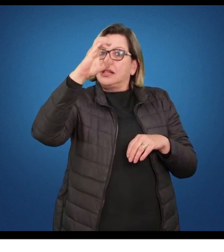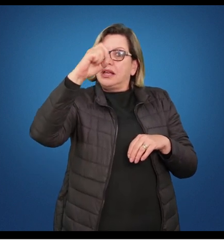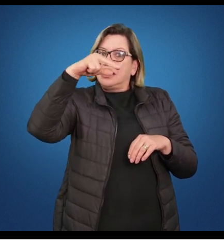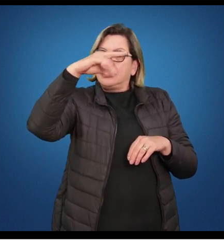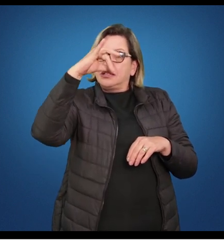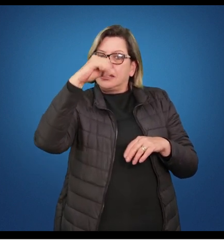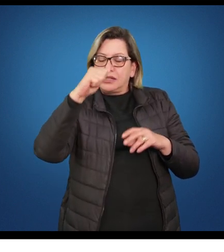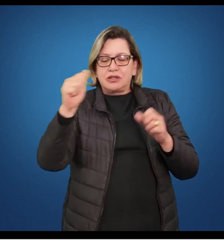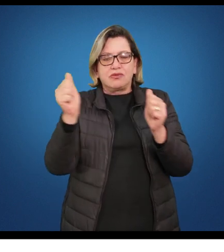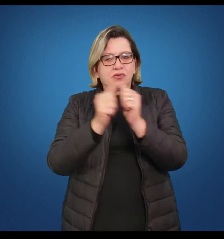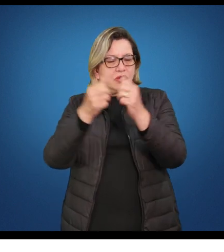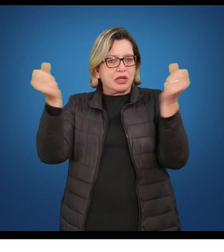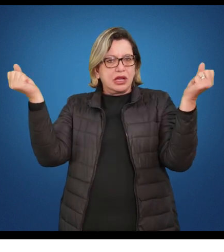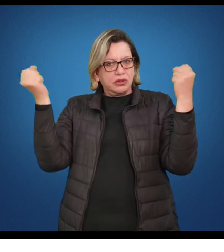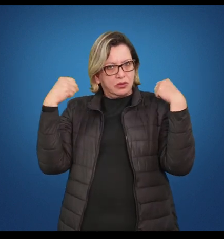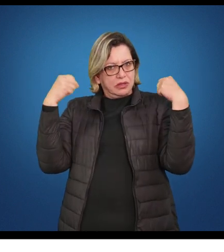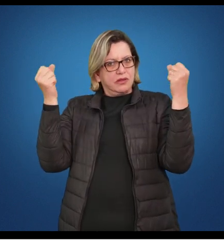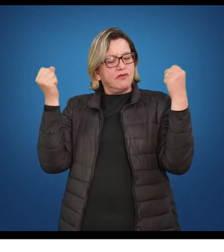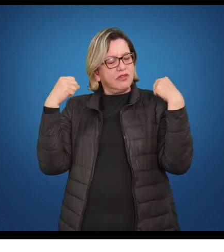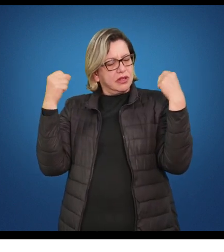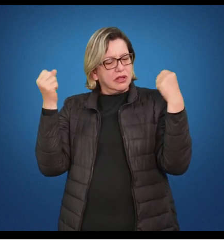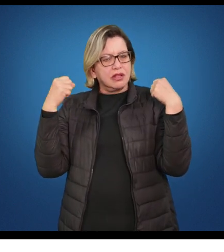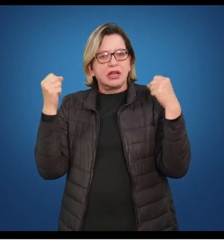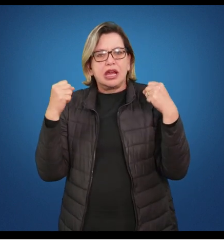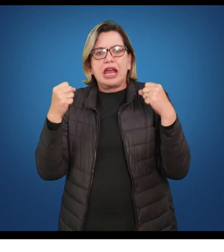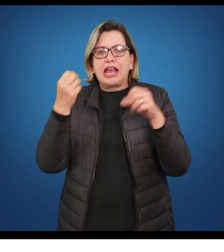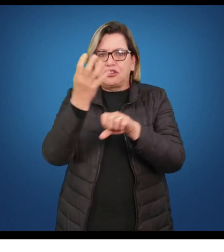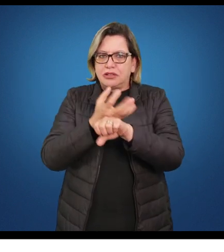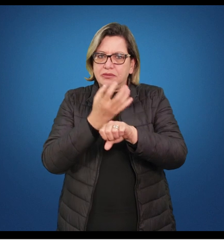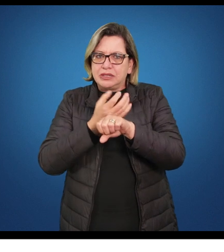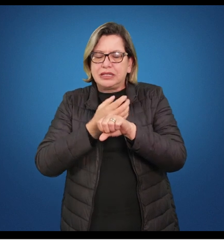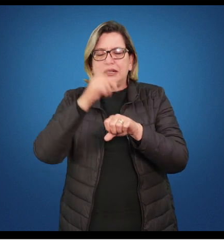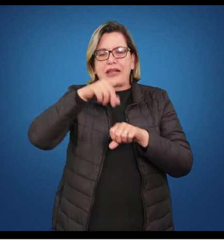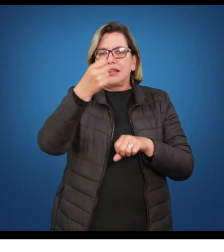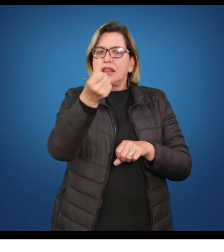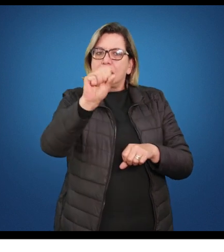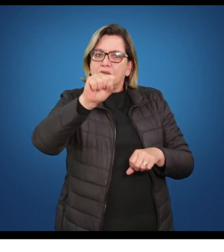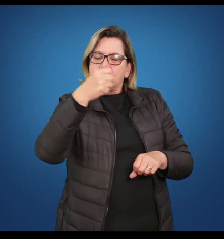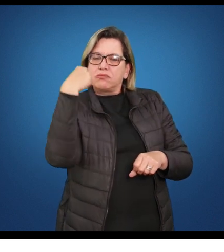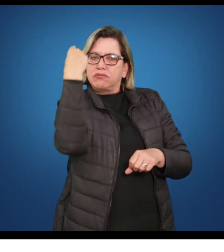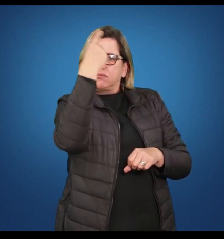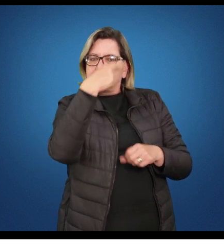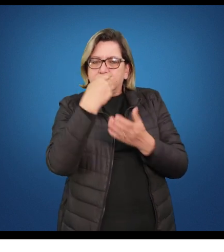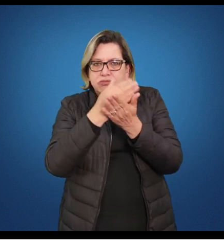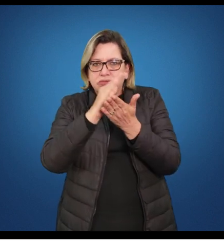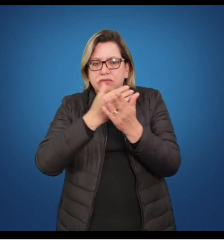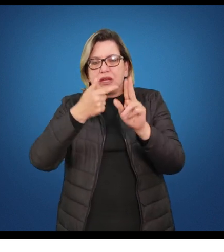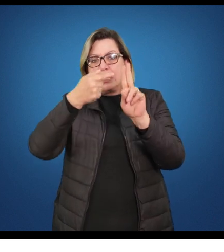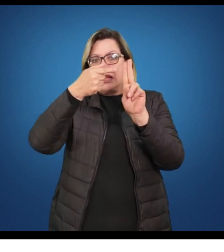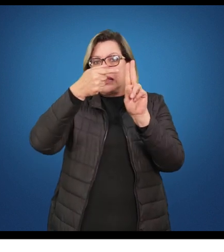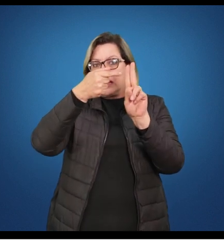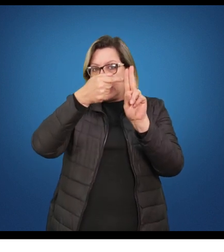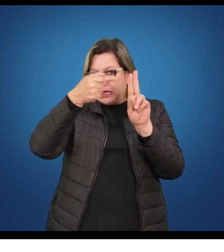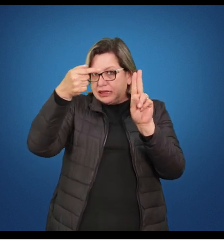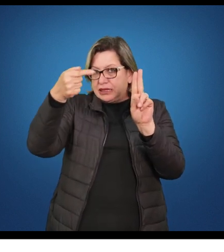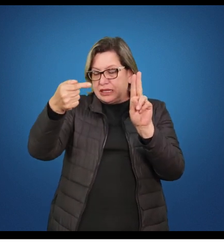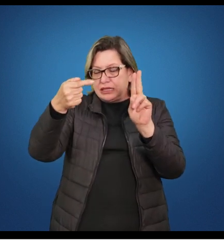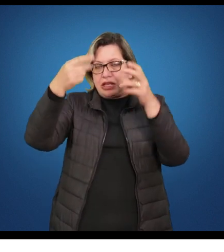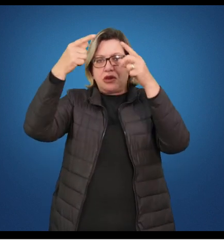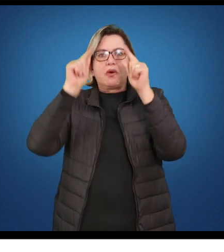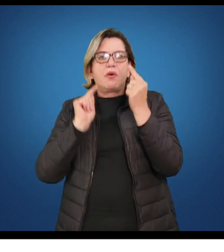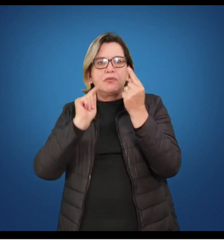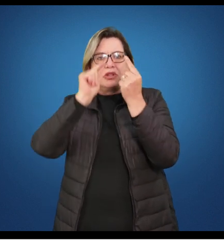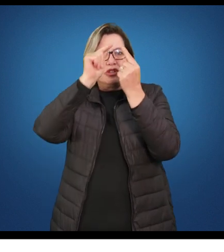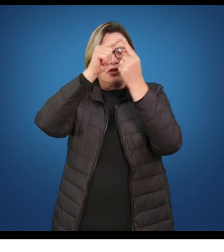68 horas que vai estar dividida em 7 unidades e ela tem como objetivo caracterizar tanto a